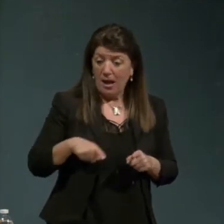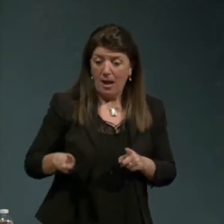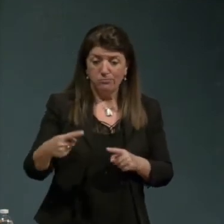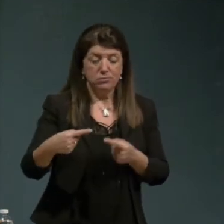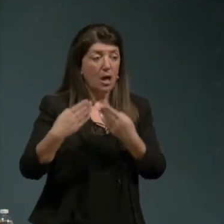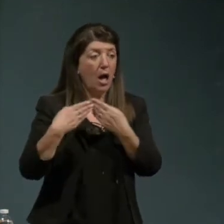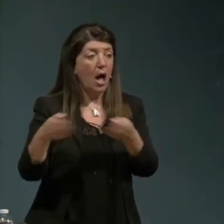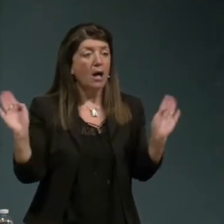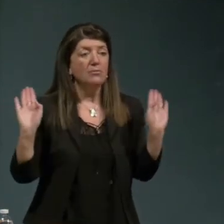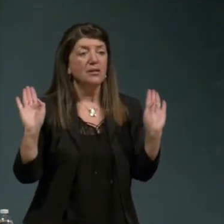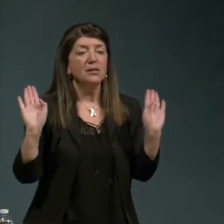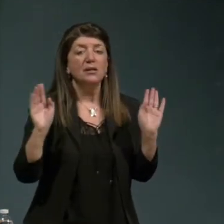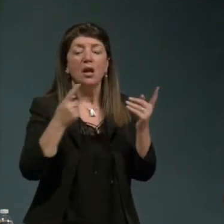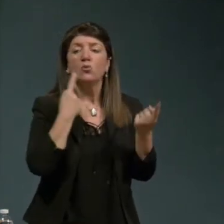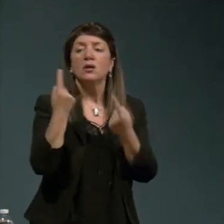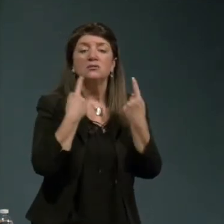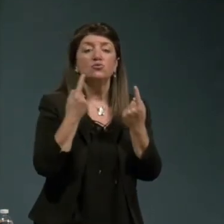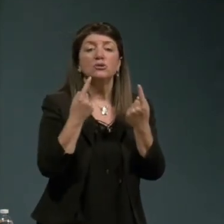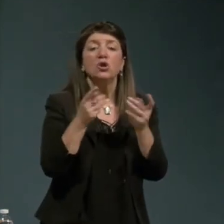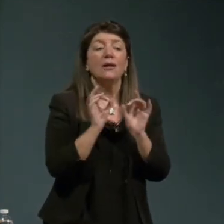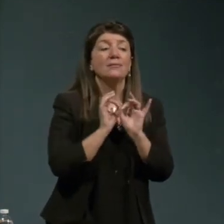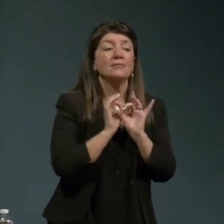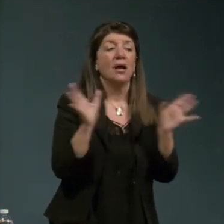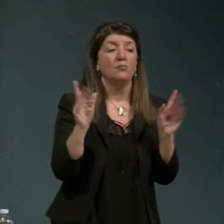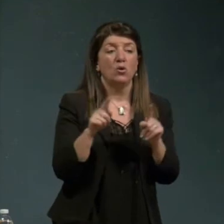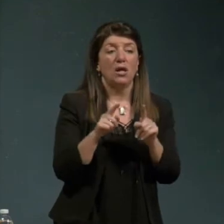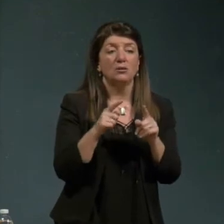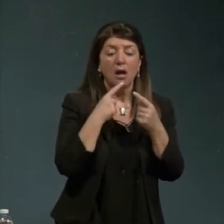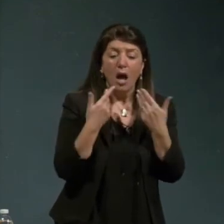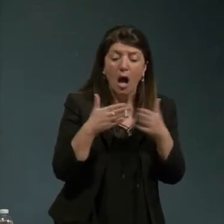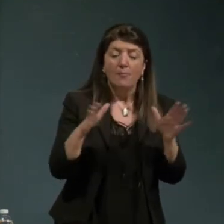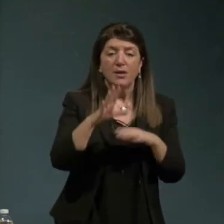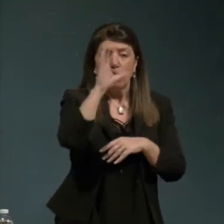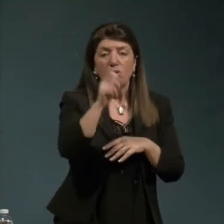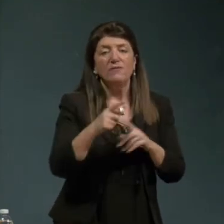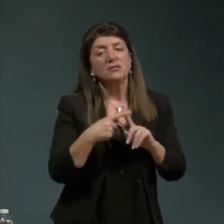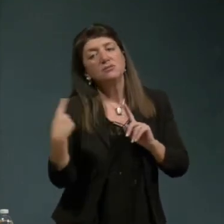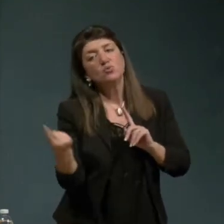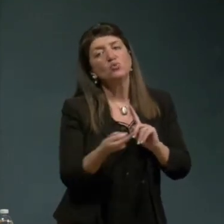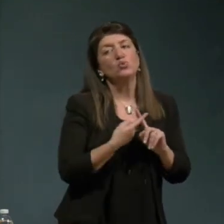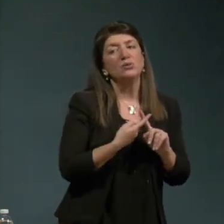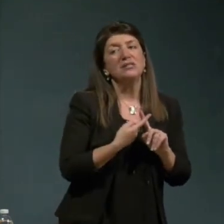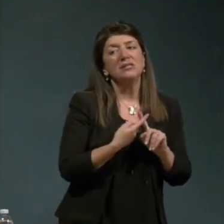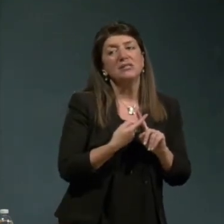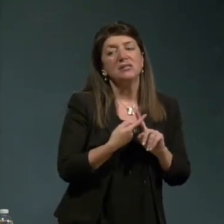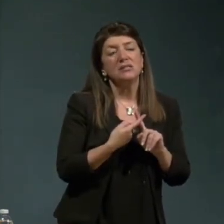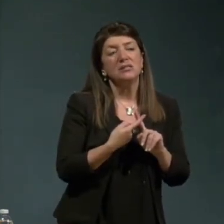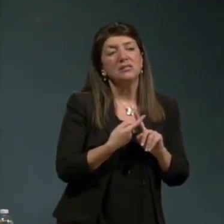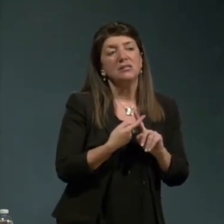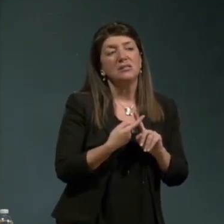democratica aprire l'università a tutti non fare una